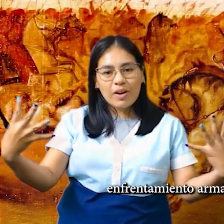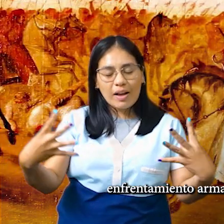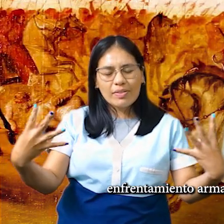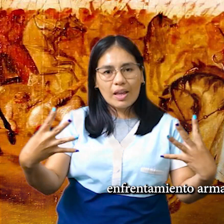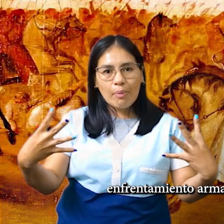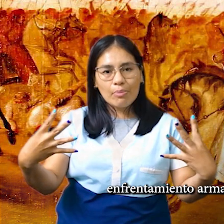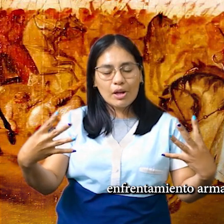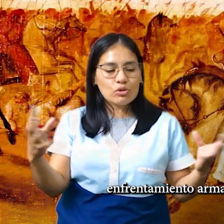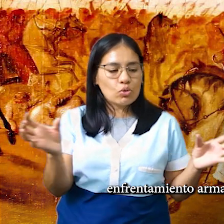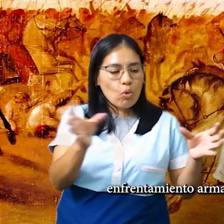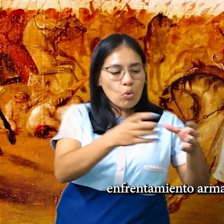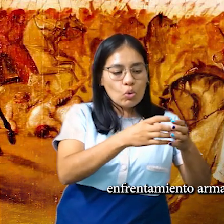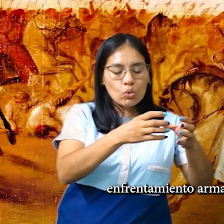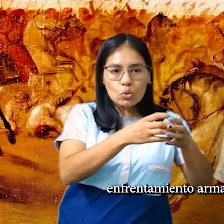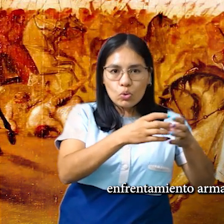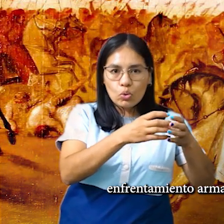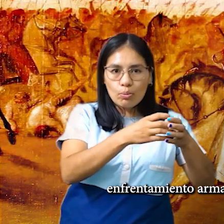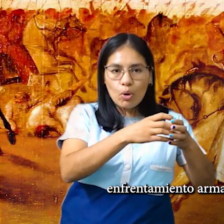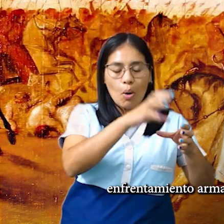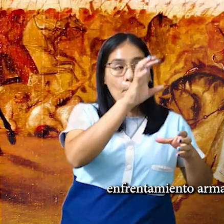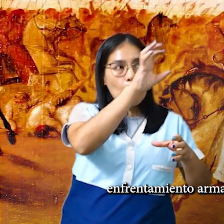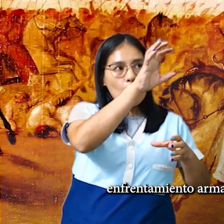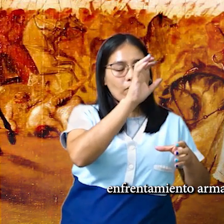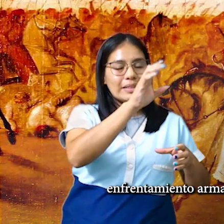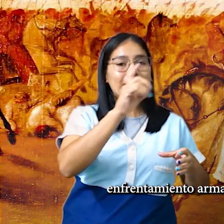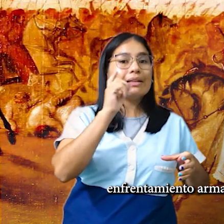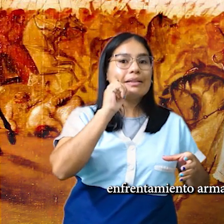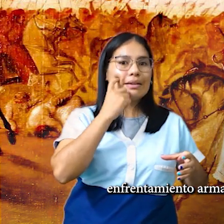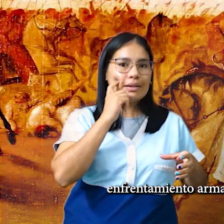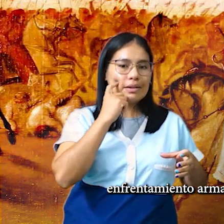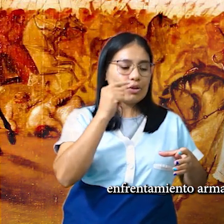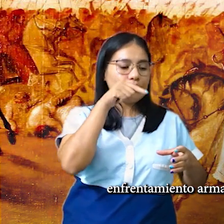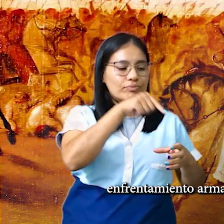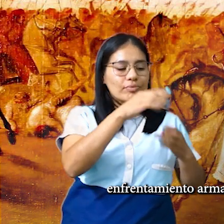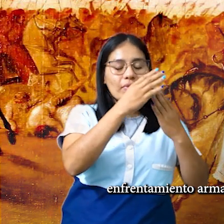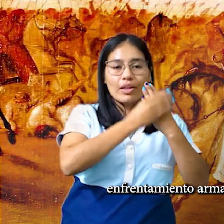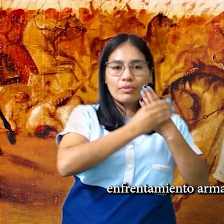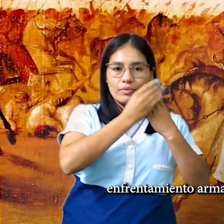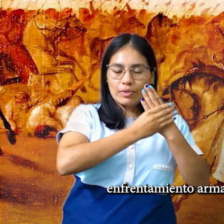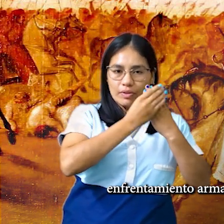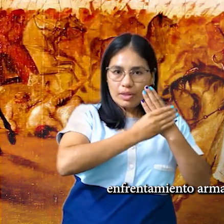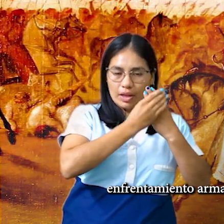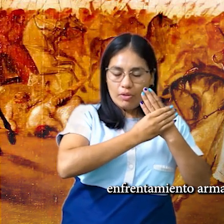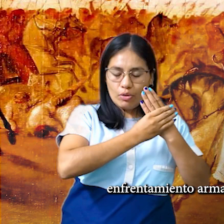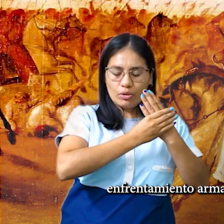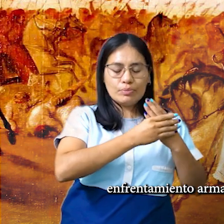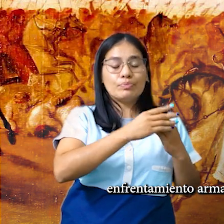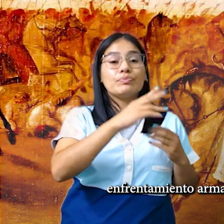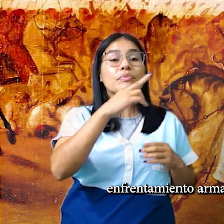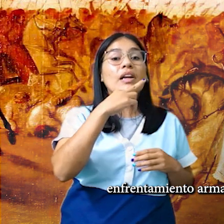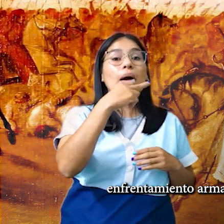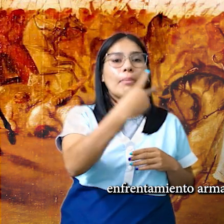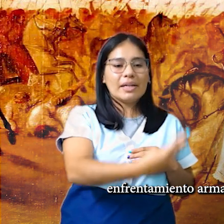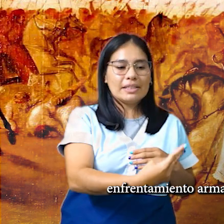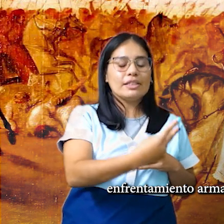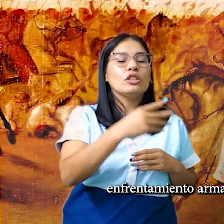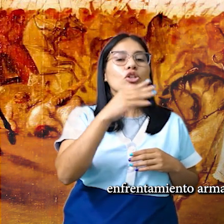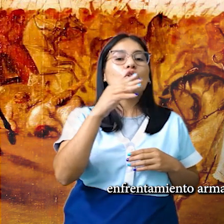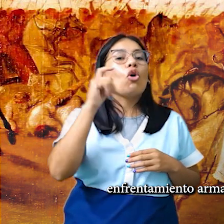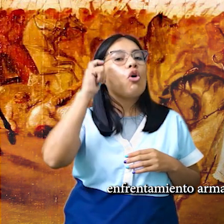Enfrentamiento armado entre las tropas del gobernador de Entre Ríos, Pascual Echagüe,